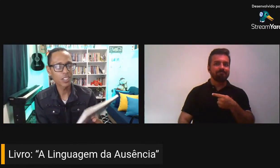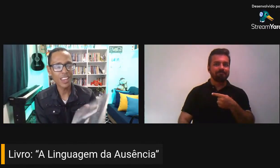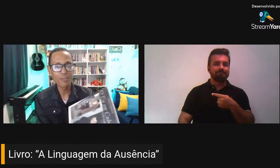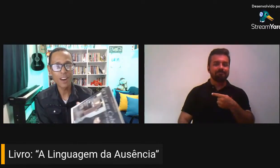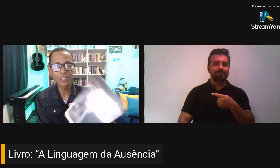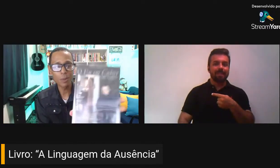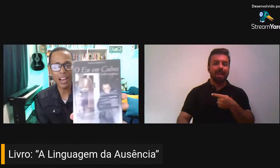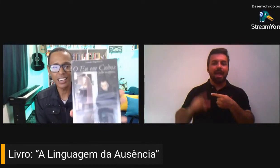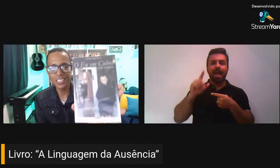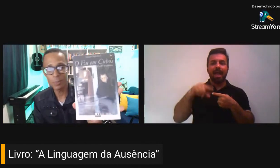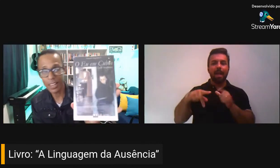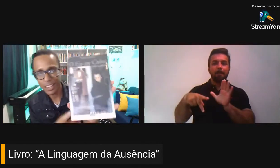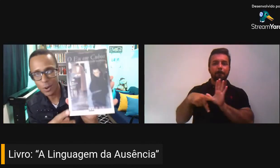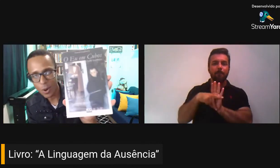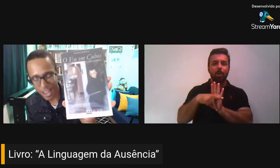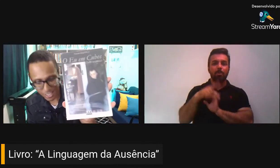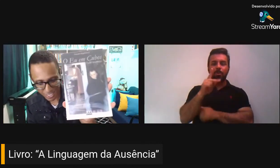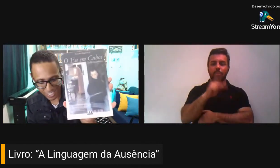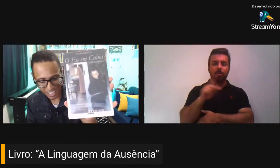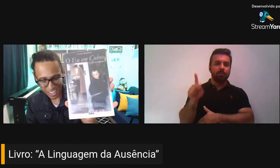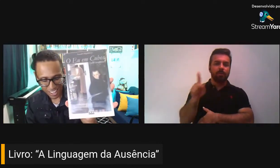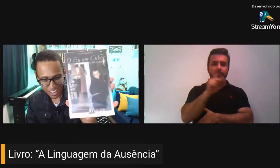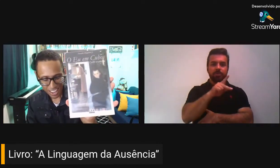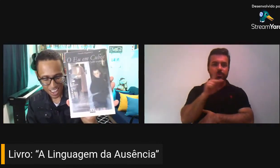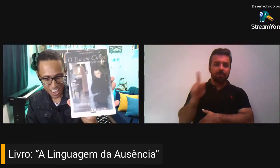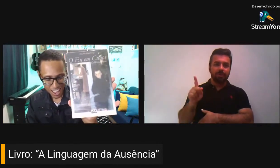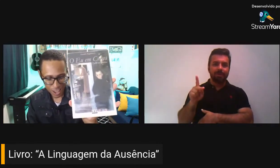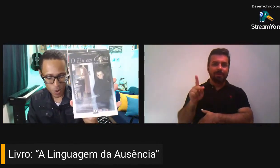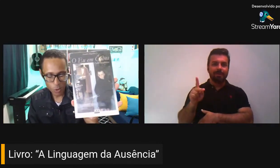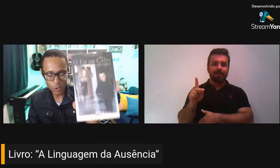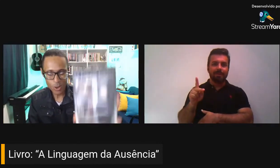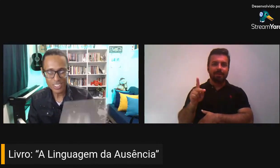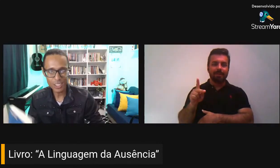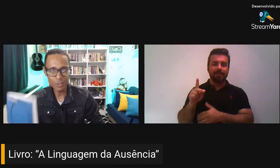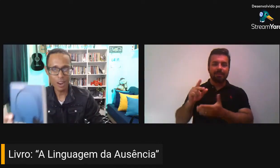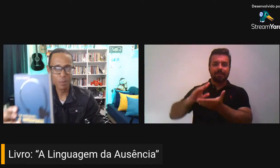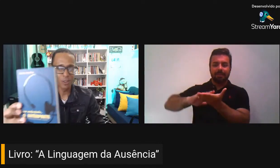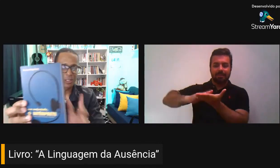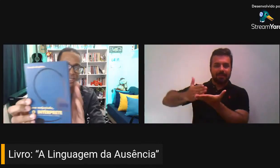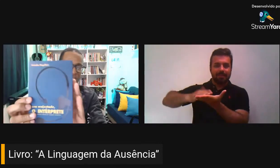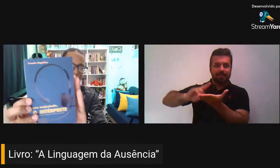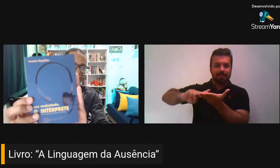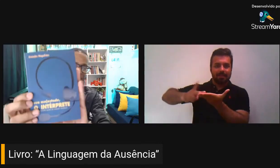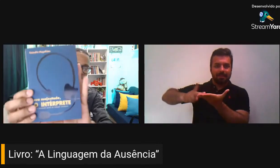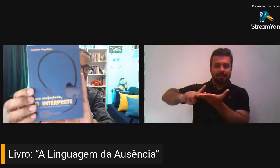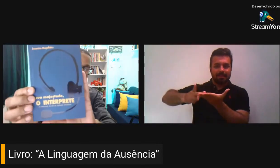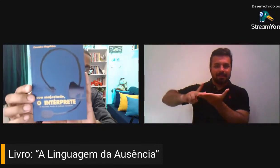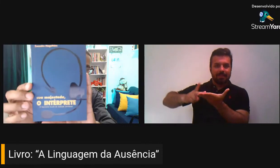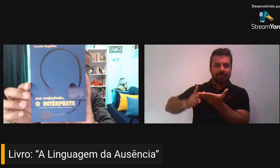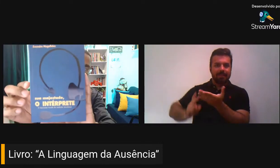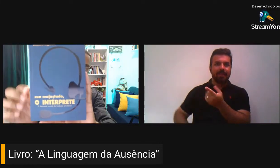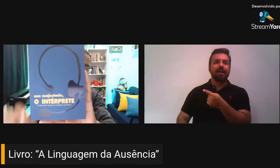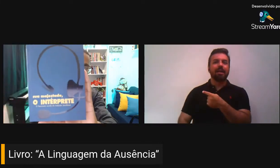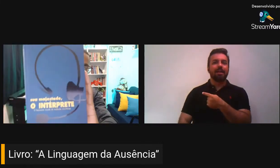intérprete, Evandro Magalhães. Para quem não conhece, é o autor deste famoso livro aqui, olha,